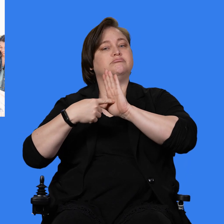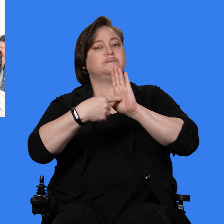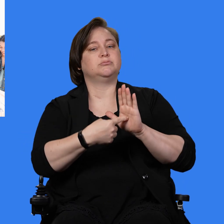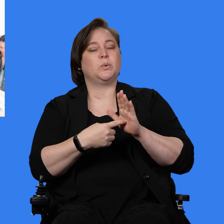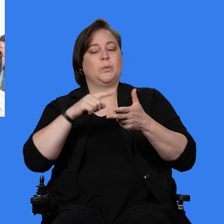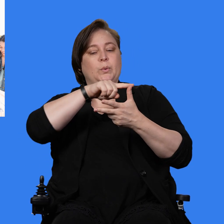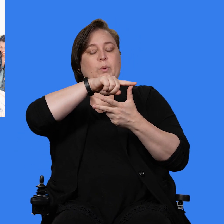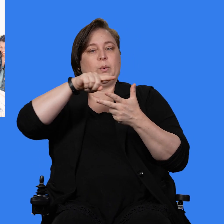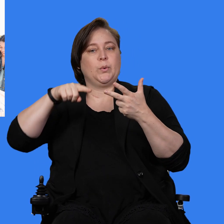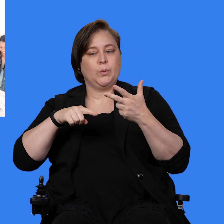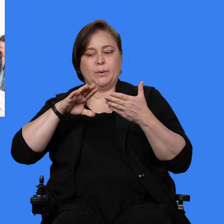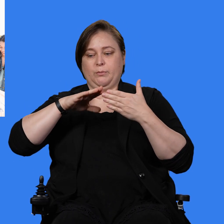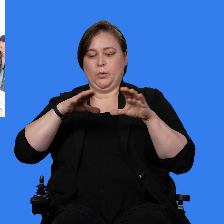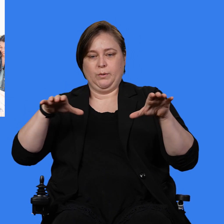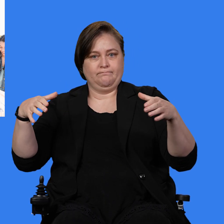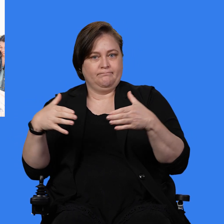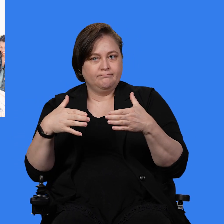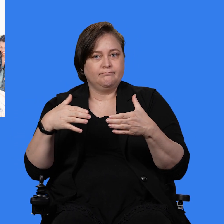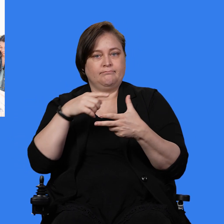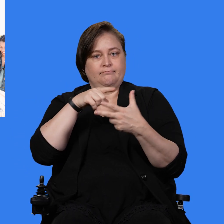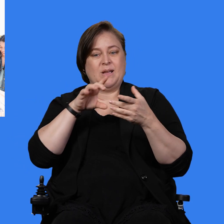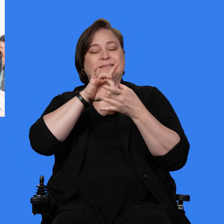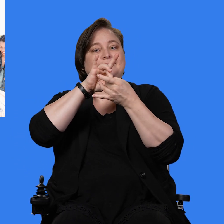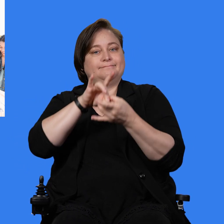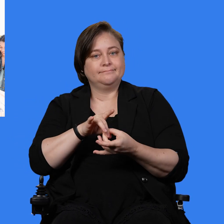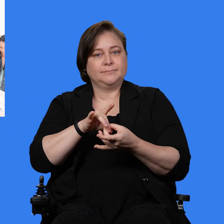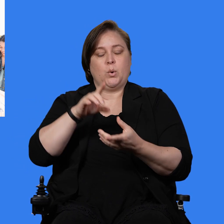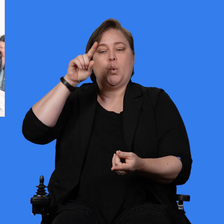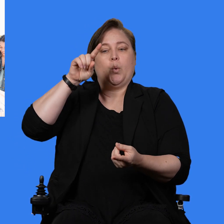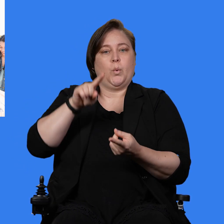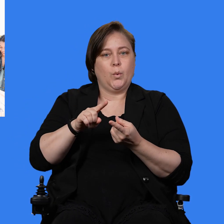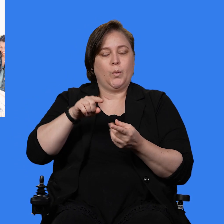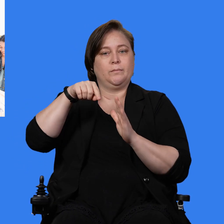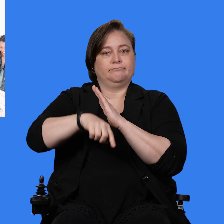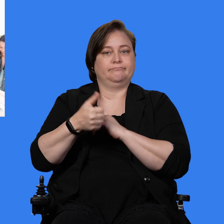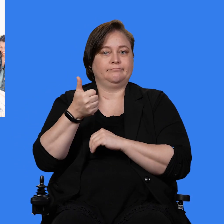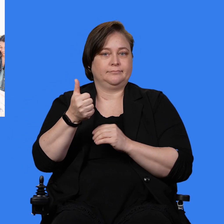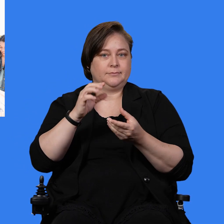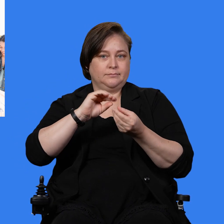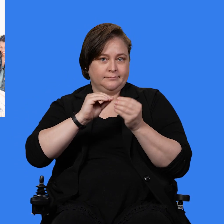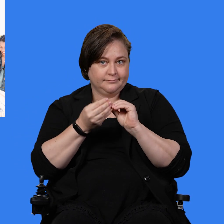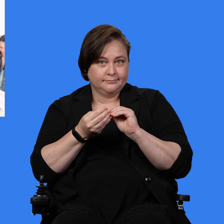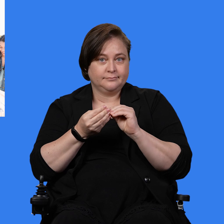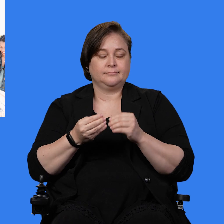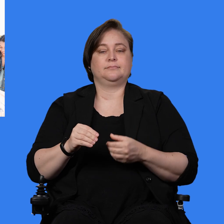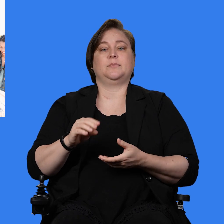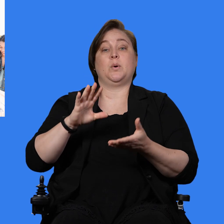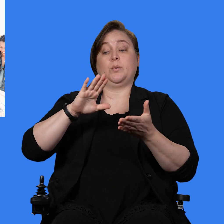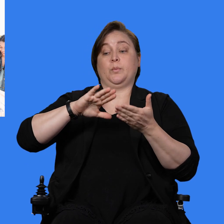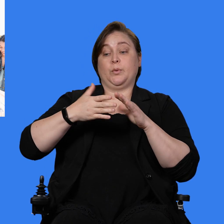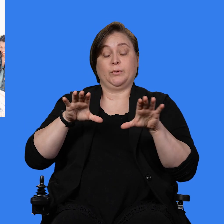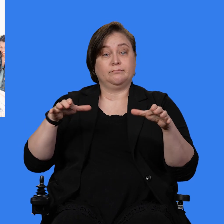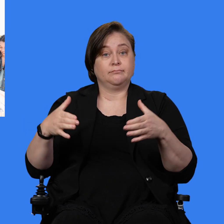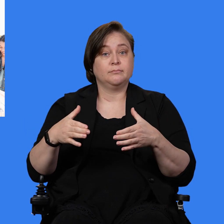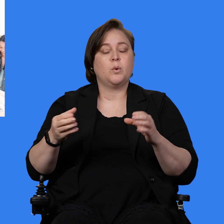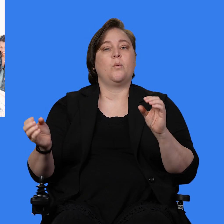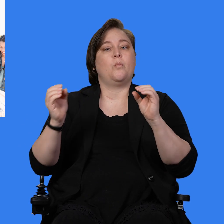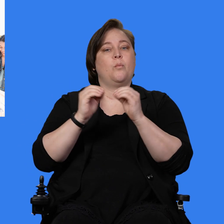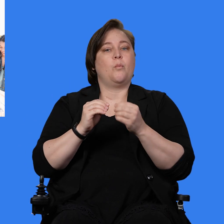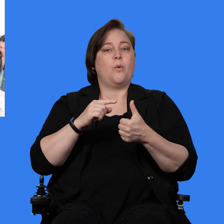que hay niveles de factores en la comunidad que están asociados a tasas de suicidio más bajas. Las comunidades con niveles más altos de cobertura de seguro